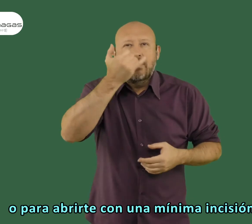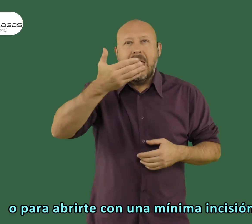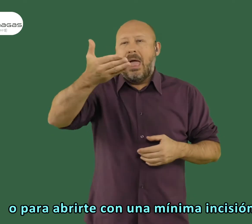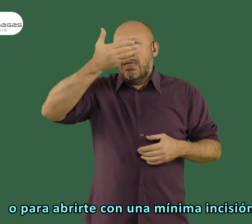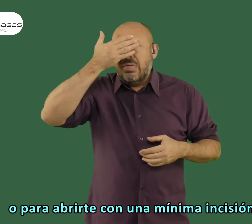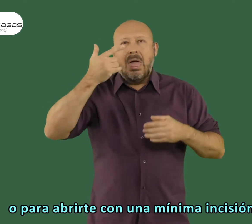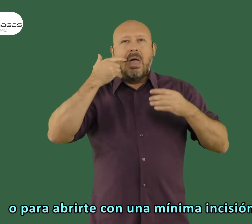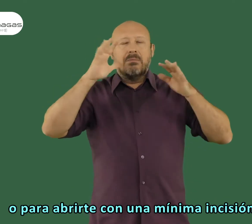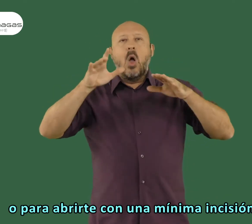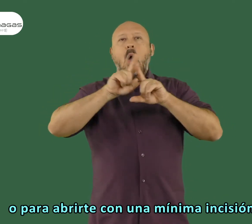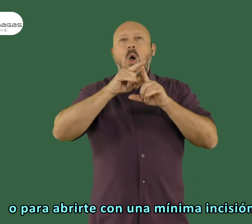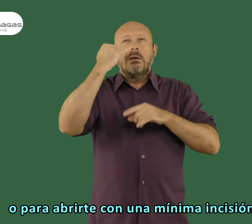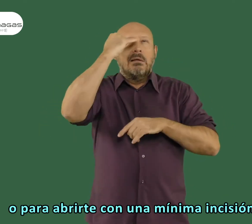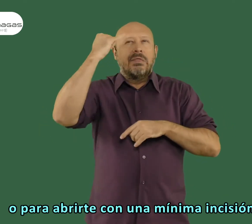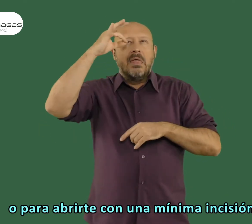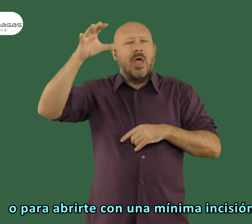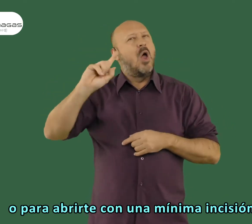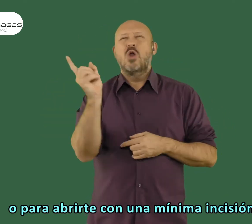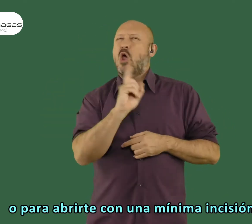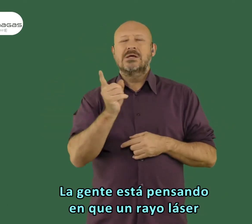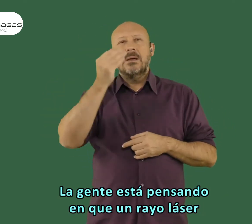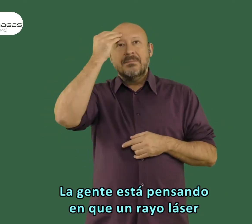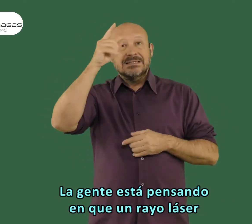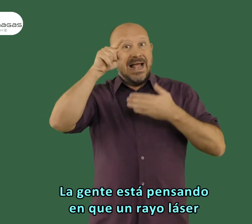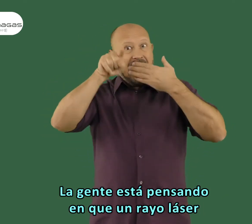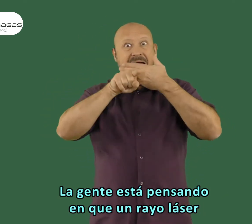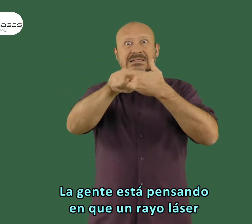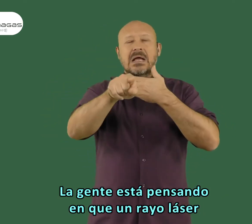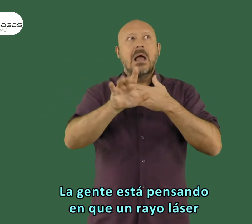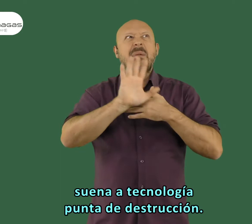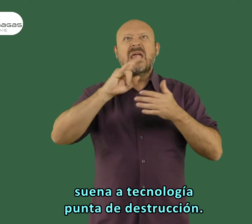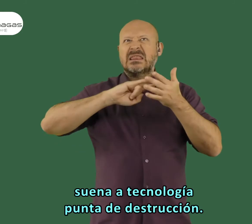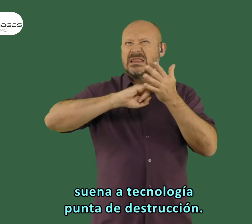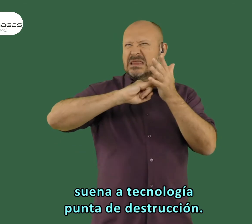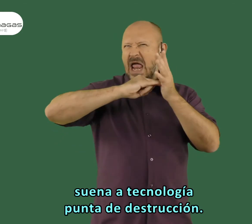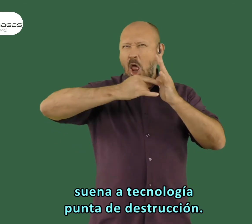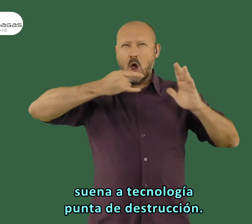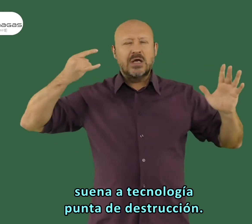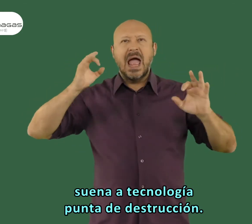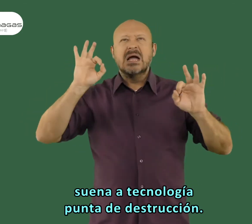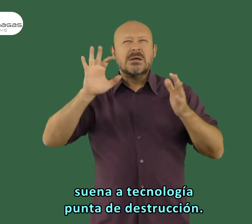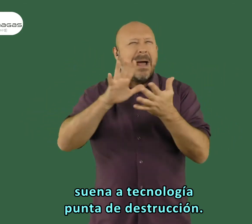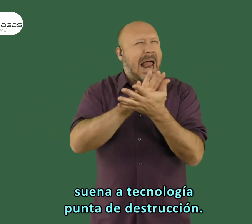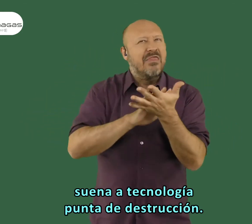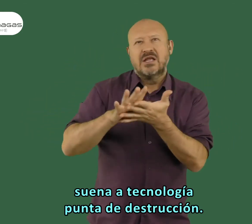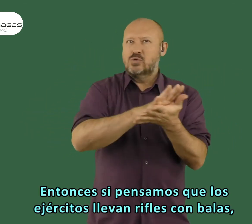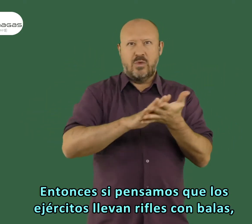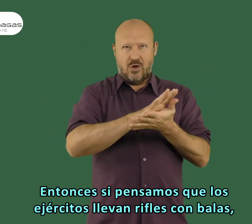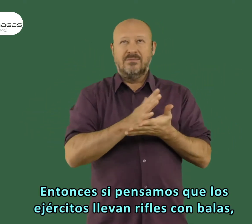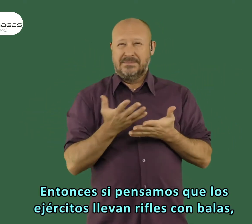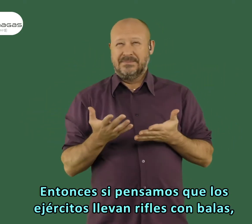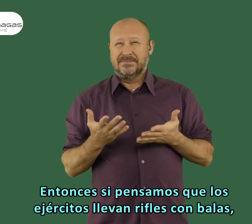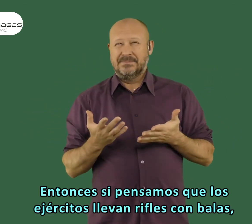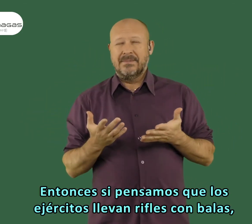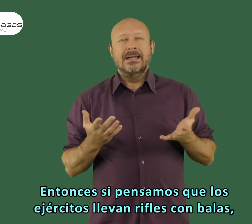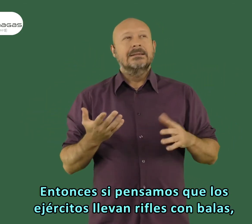miopía o para abrirte con una mínima decisión, la gente está pensando en que un rayo láser suena a tecnología punta de destrucción.